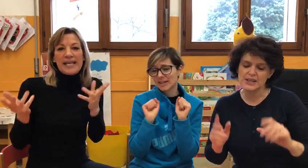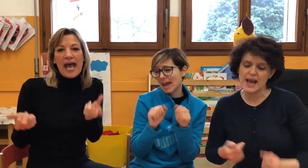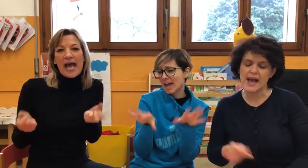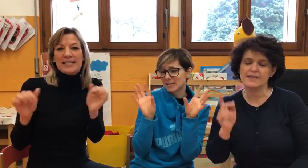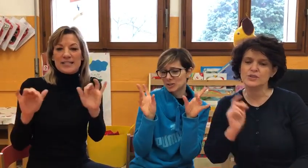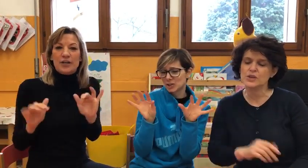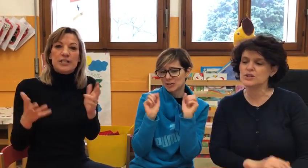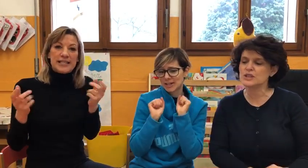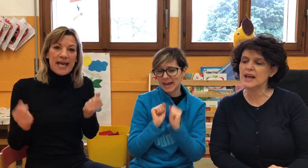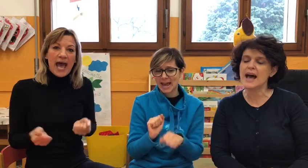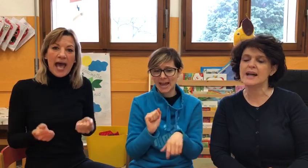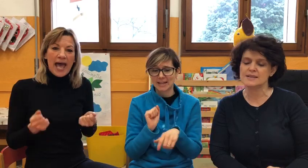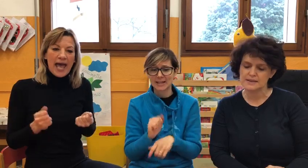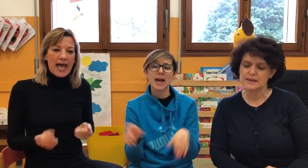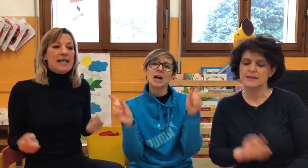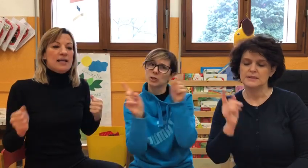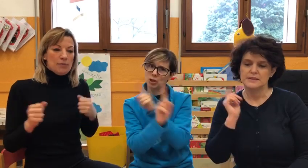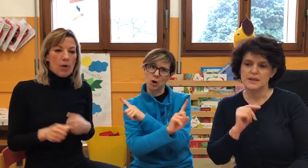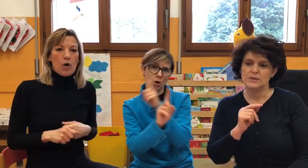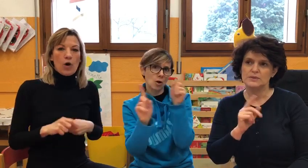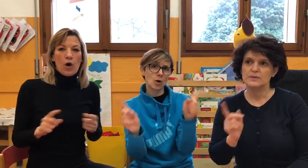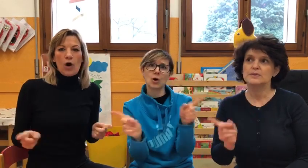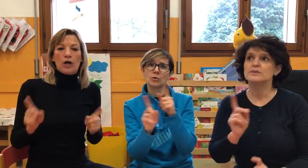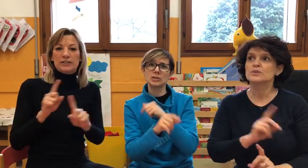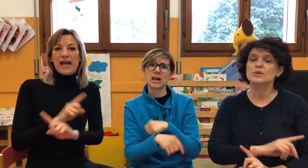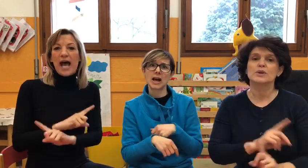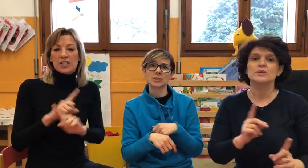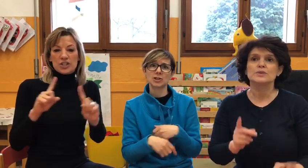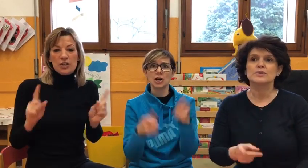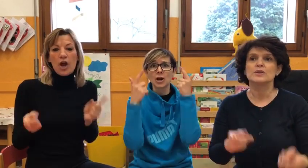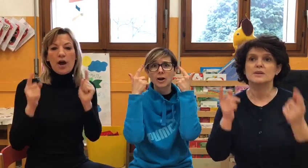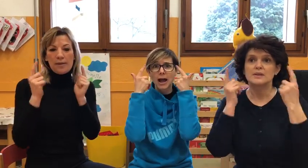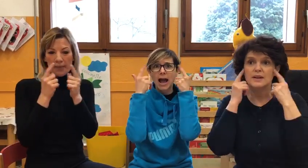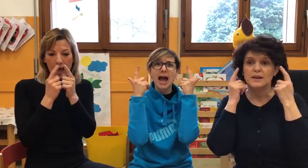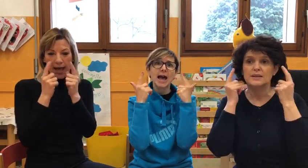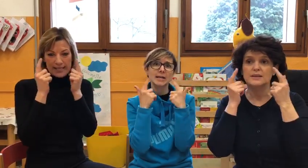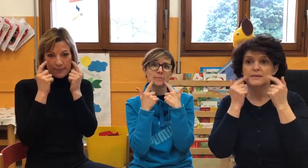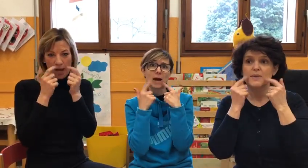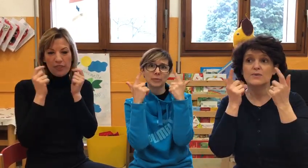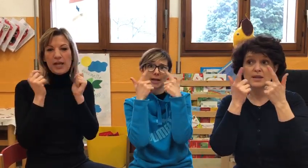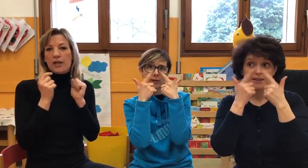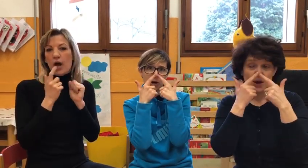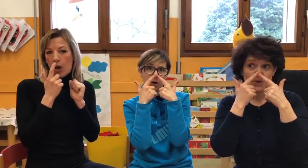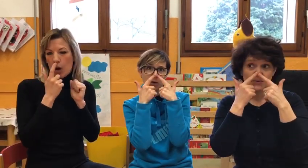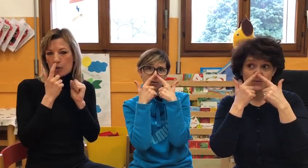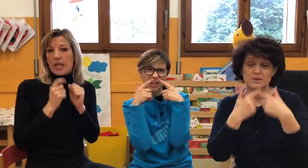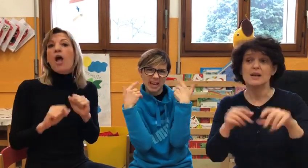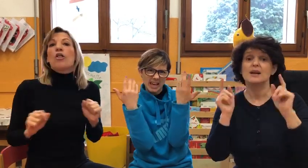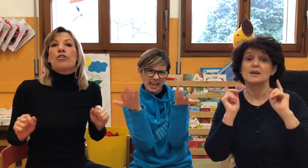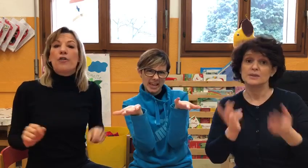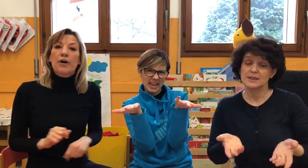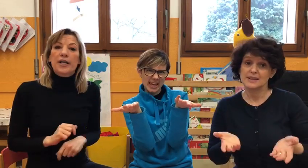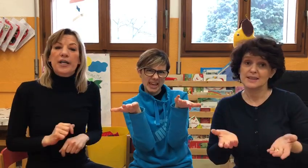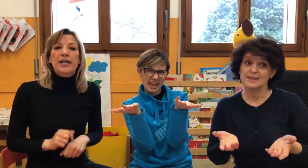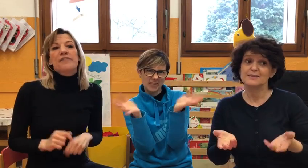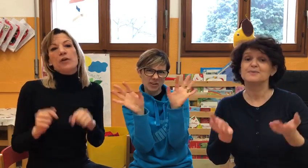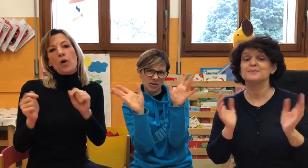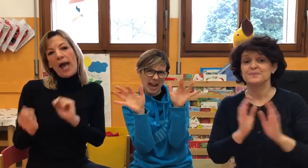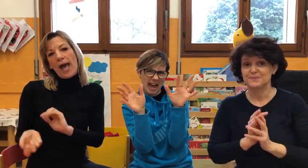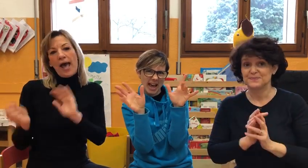hands, dirty hands, don't touch your eyes, mouth and nose, if you have